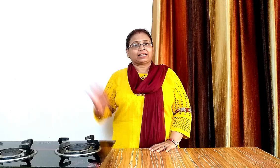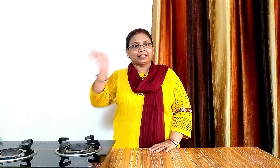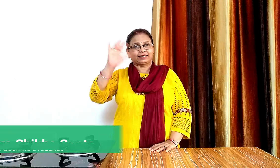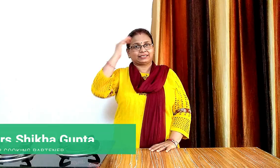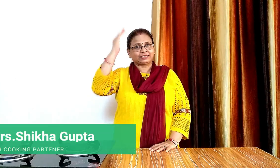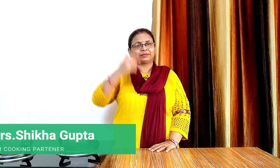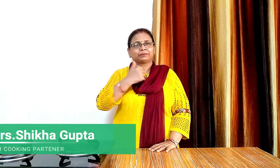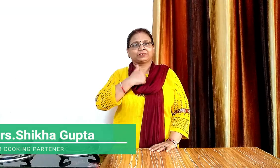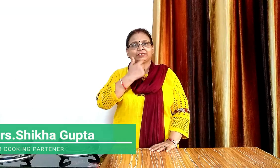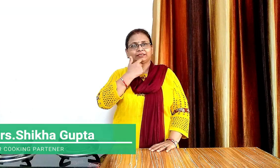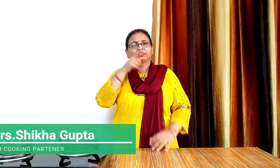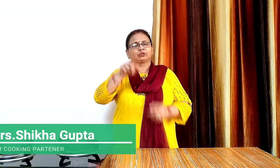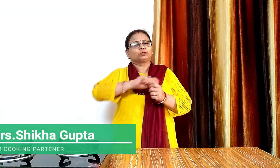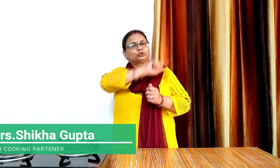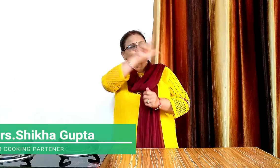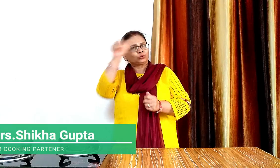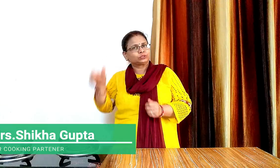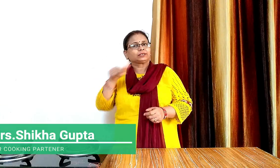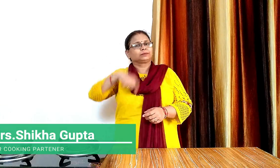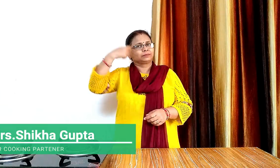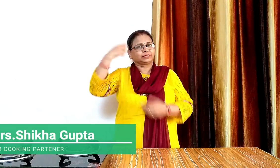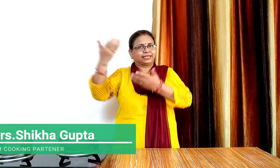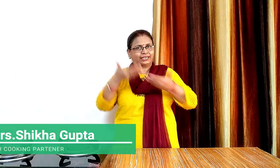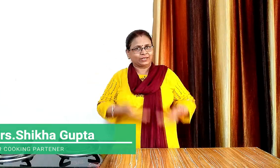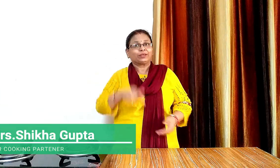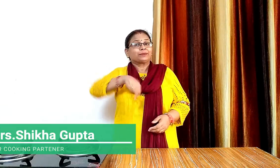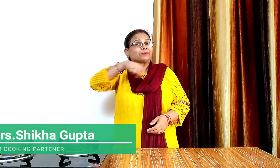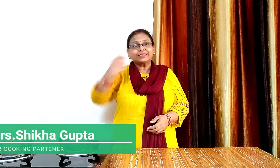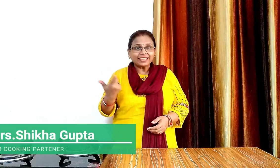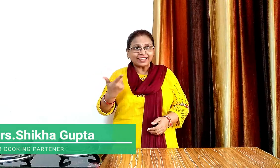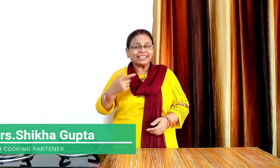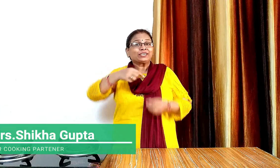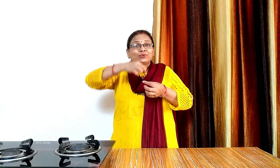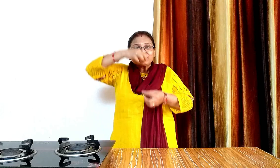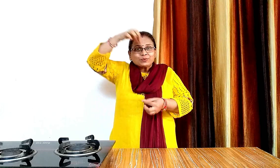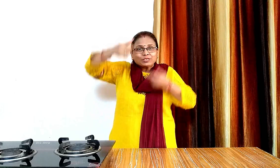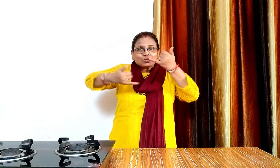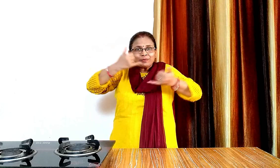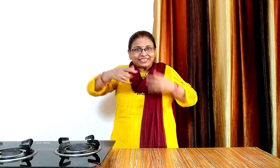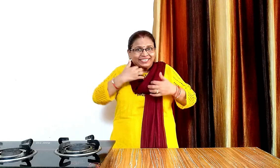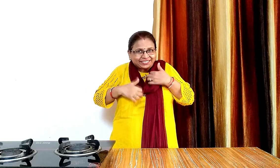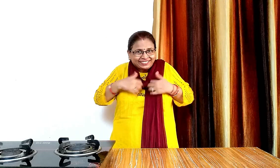हेलो फ्रेंड्स मैं शिखा आप जबी का इस वीडियो पर स्वागत करती हूँ आज हम वेजह का नूरल्स बनाएंगे